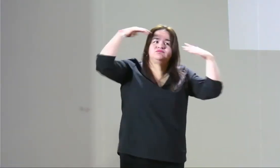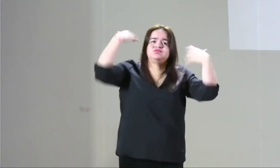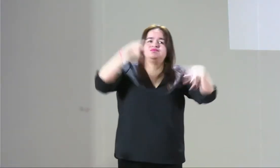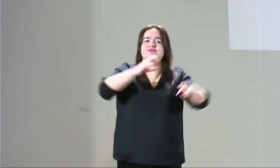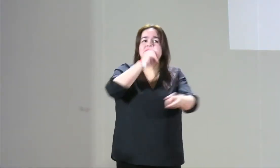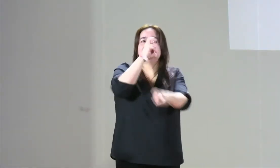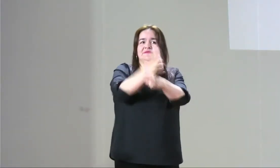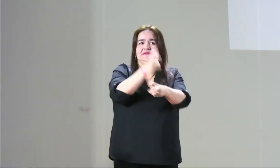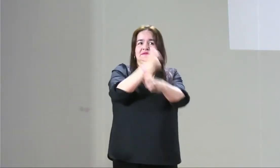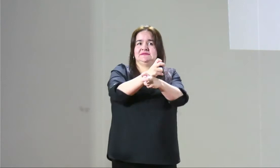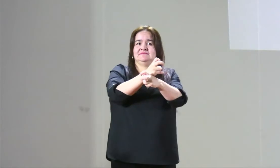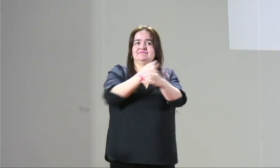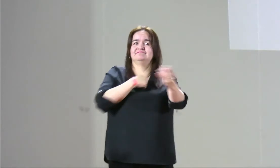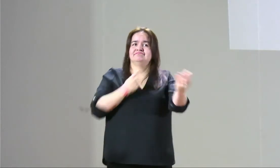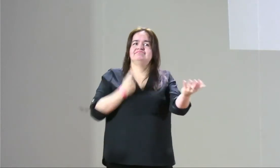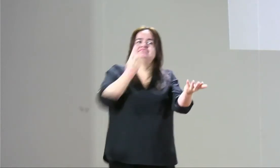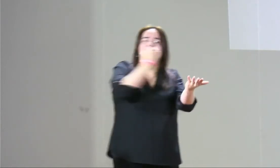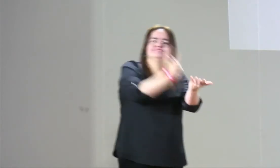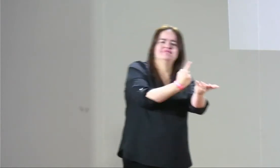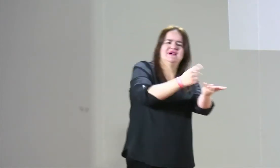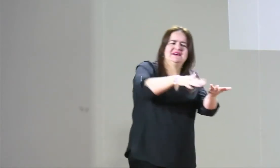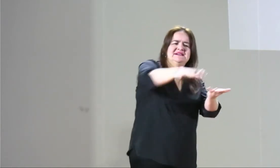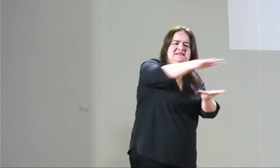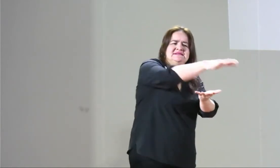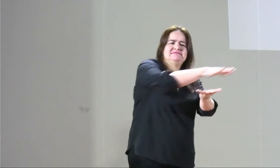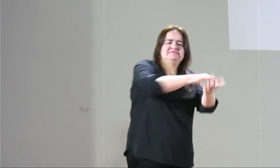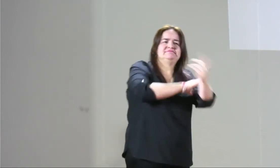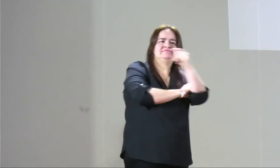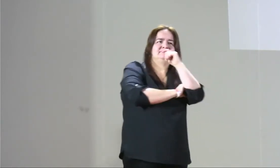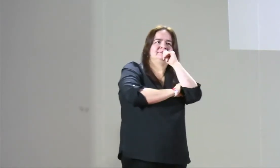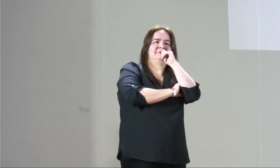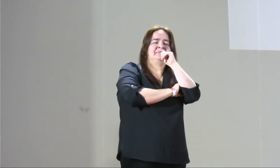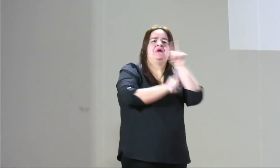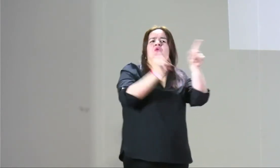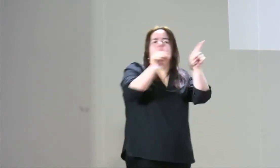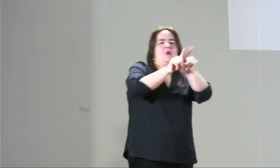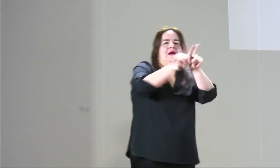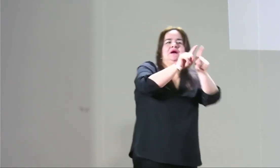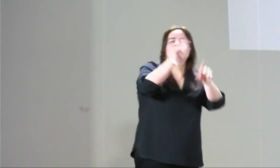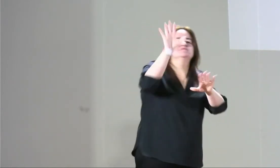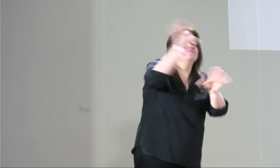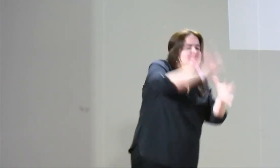años, hace dos años yo estuve allí en el Putumayo y sé la situación tan compleja que se vive allí